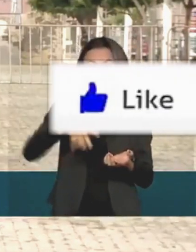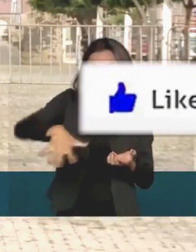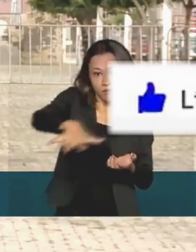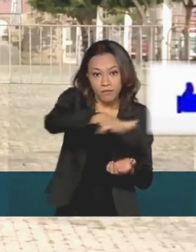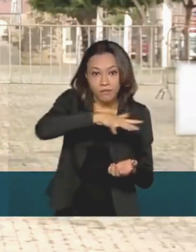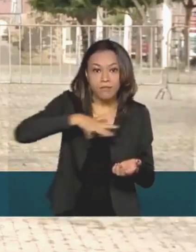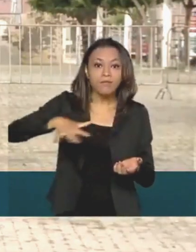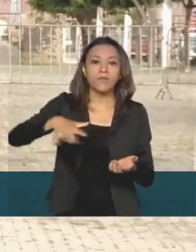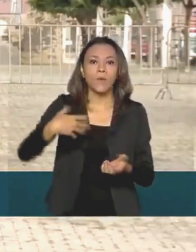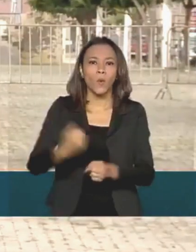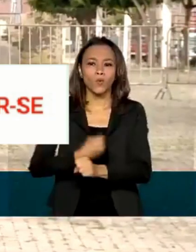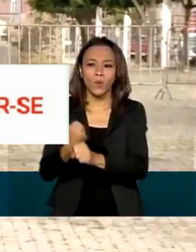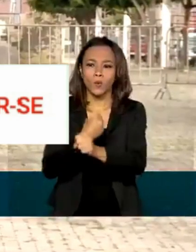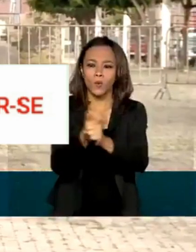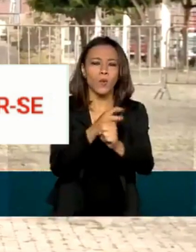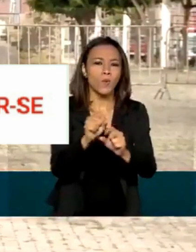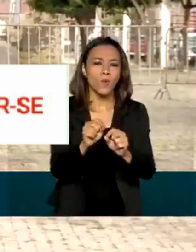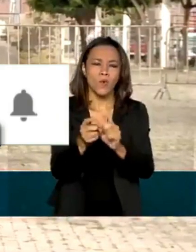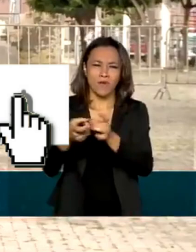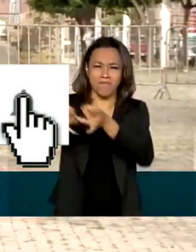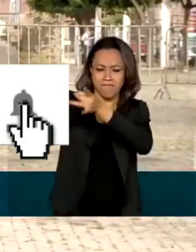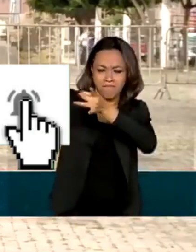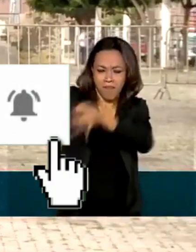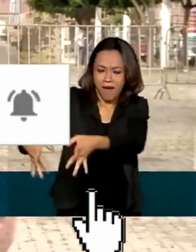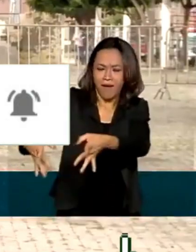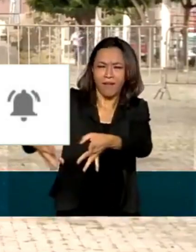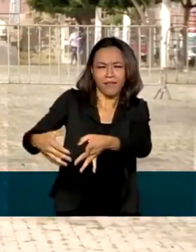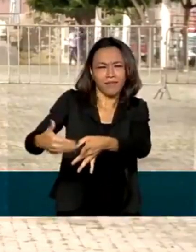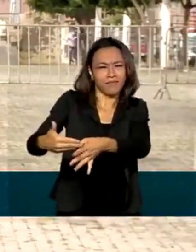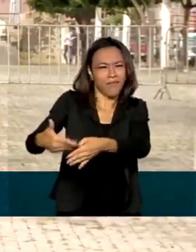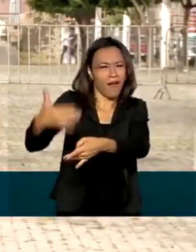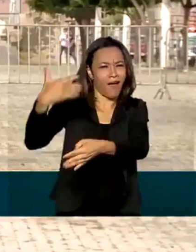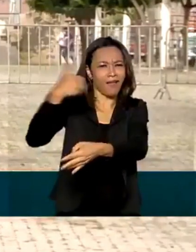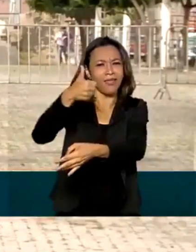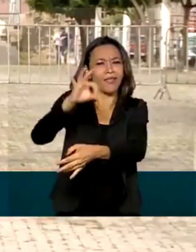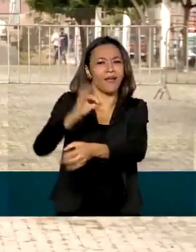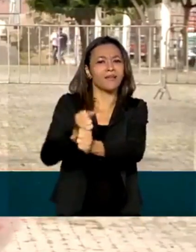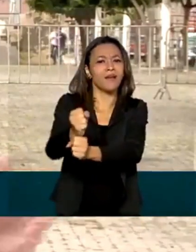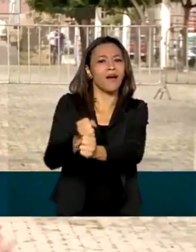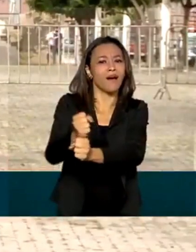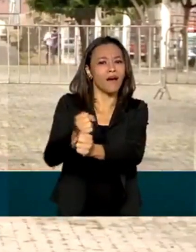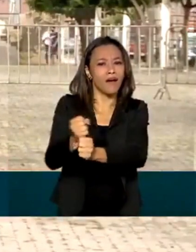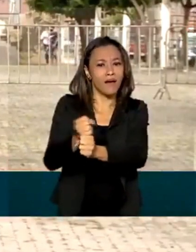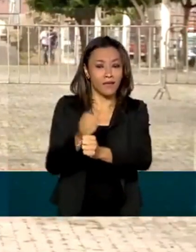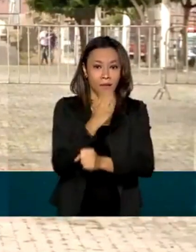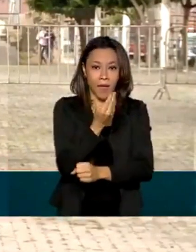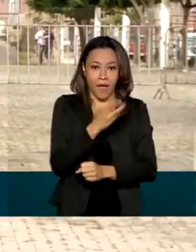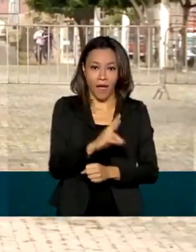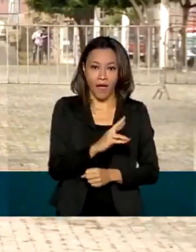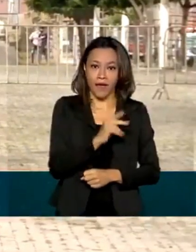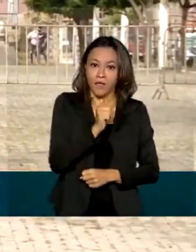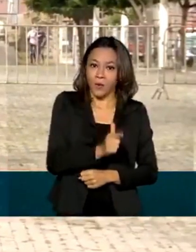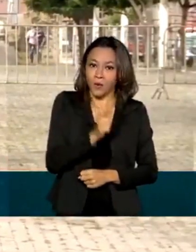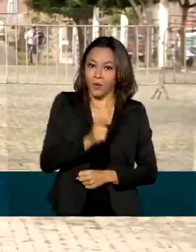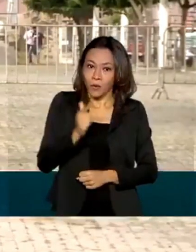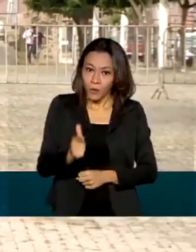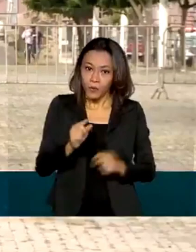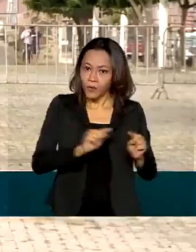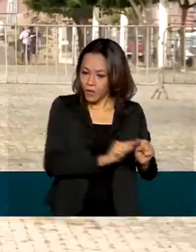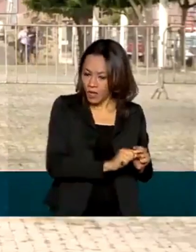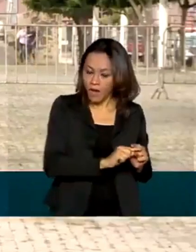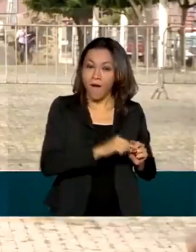realize obras que estavam paradas há mais de 10 anos na BR-222. A BR-222 liga